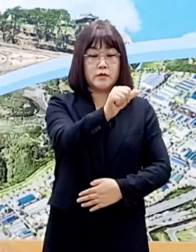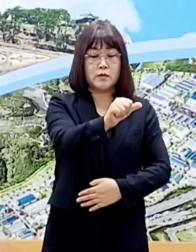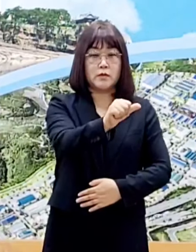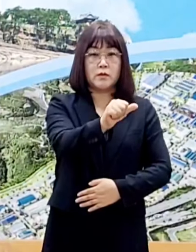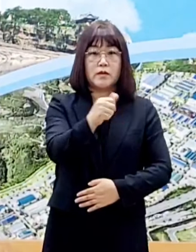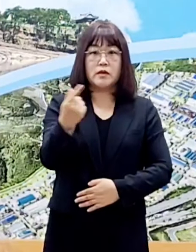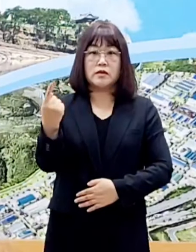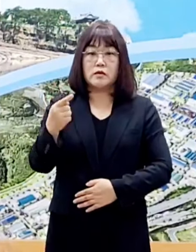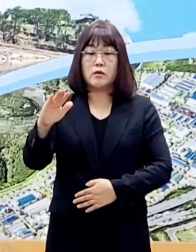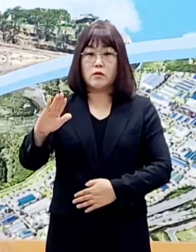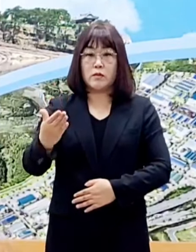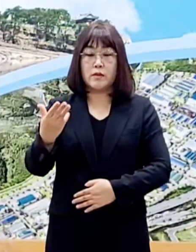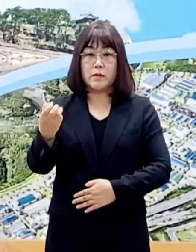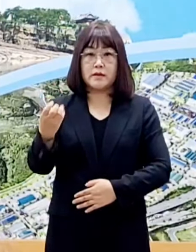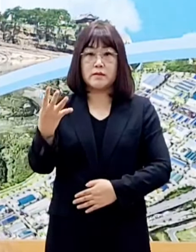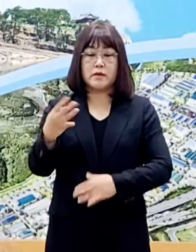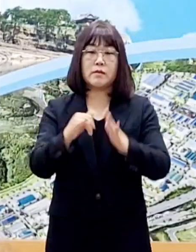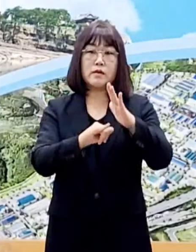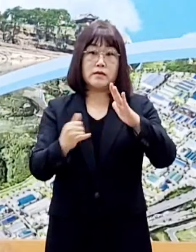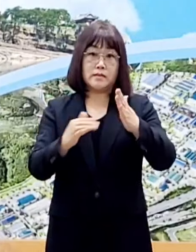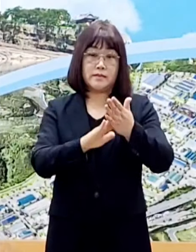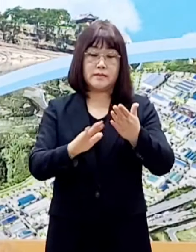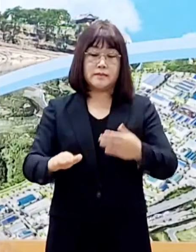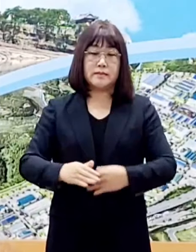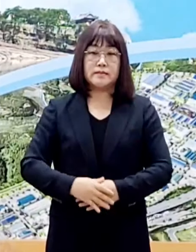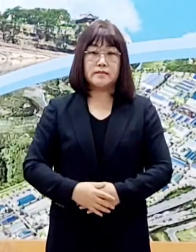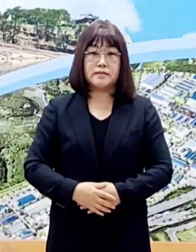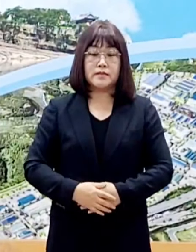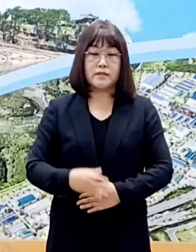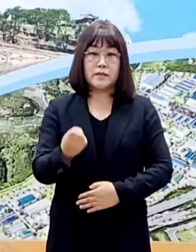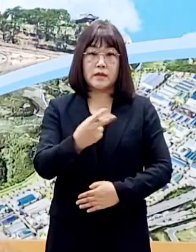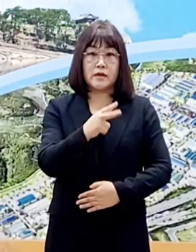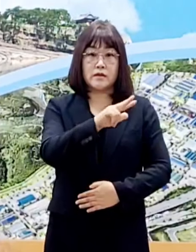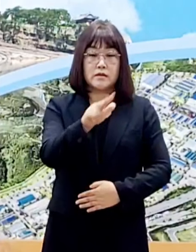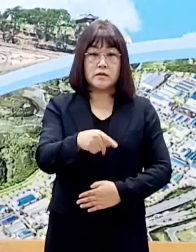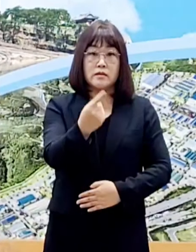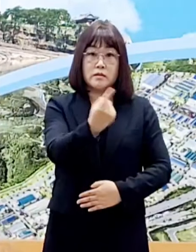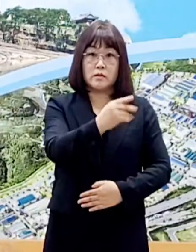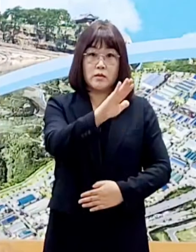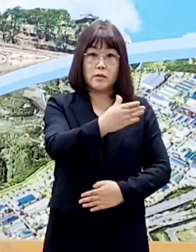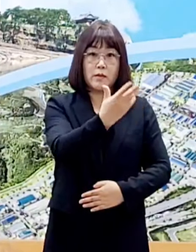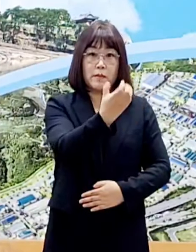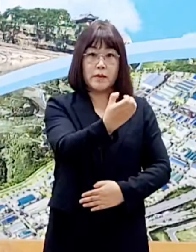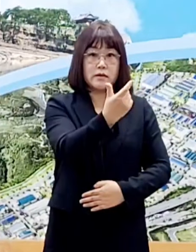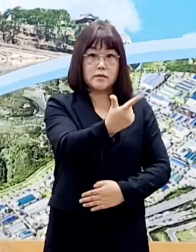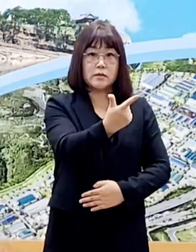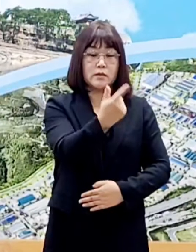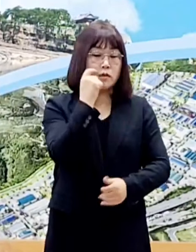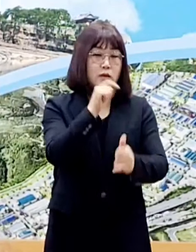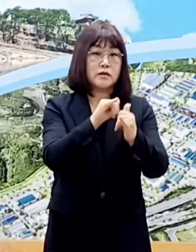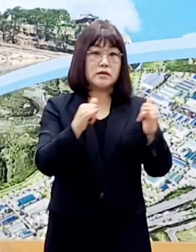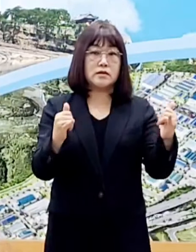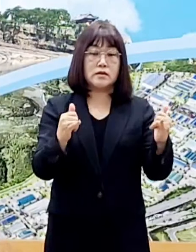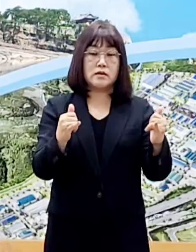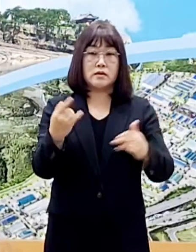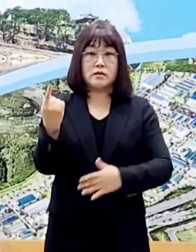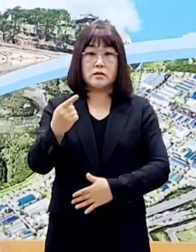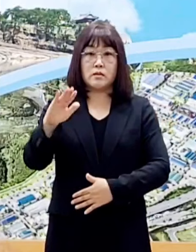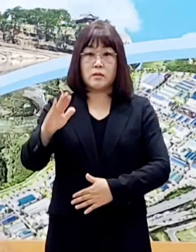1984번의 가족입니다. 또한 진주 1986번 확진자는